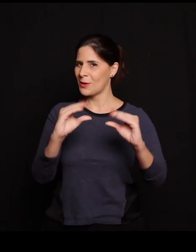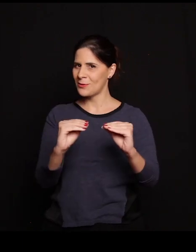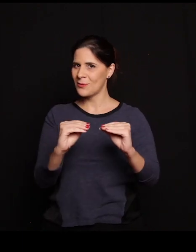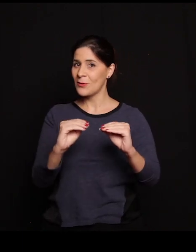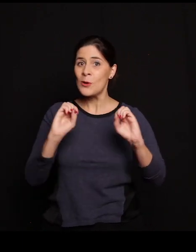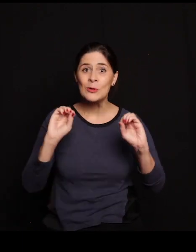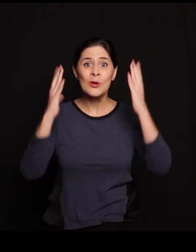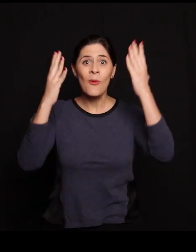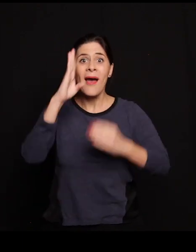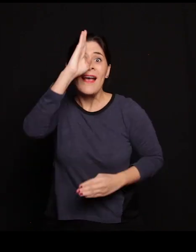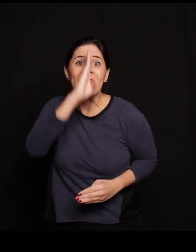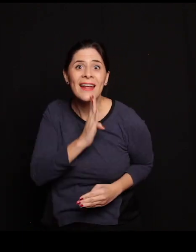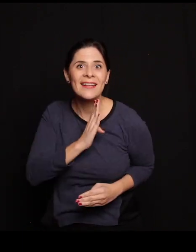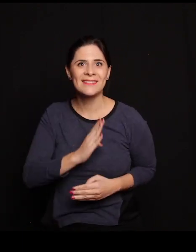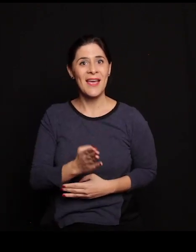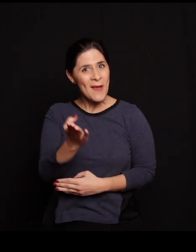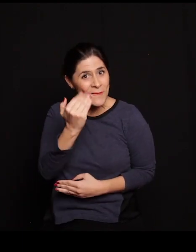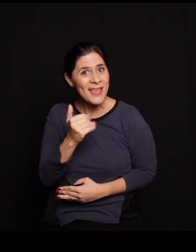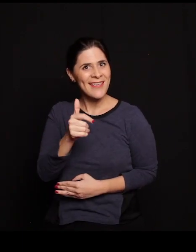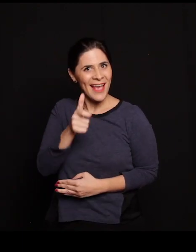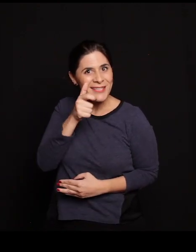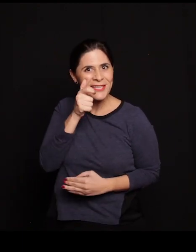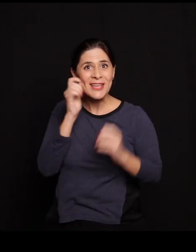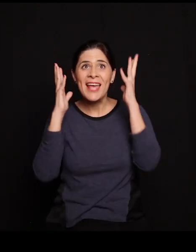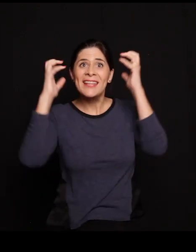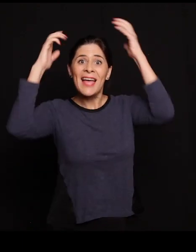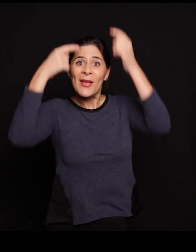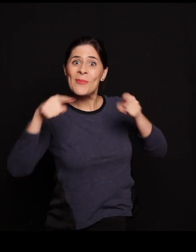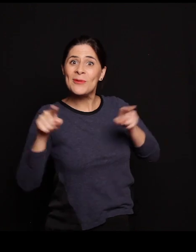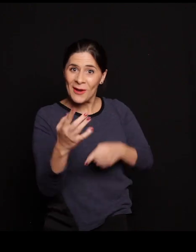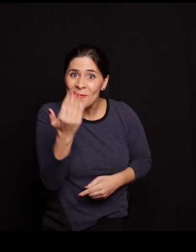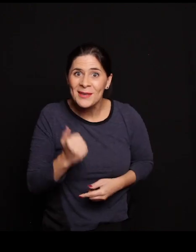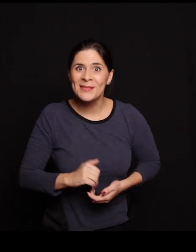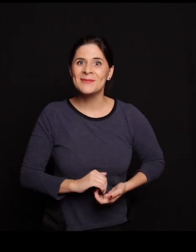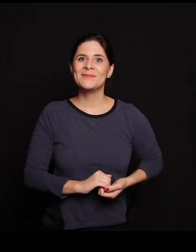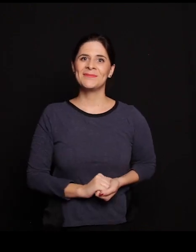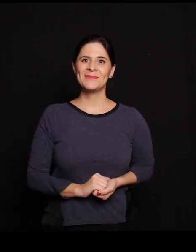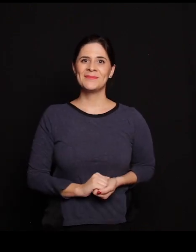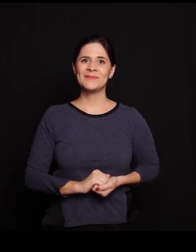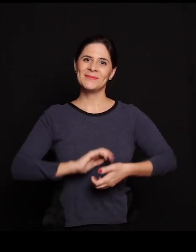horas Show gratuito! Vem assistir Tayó Musical! Vem!